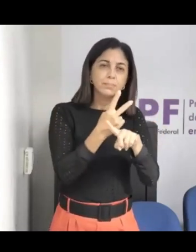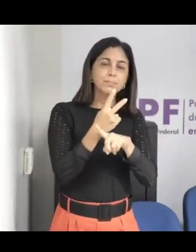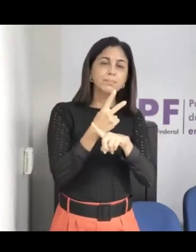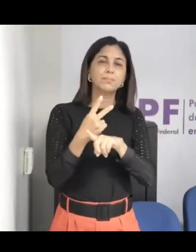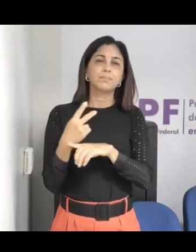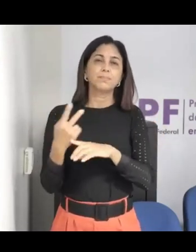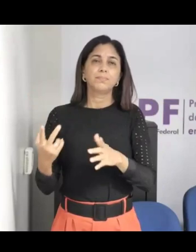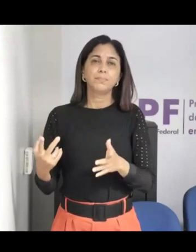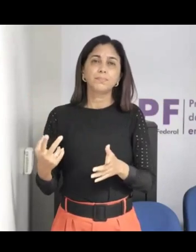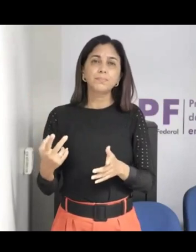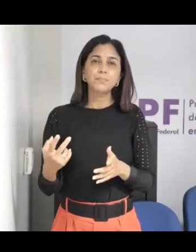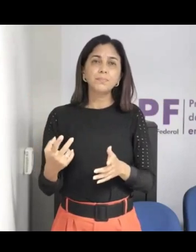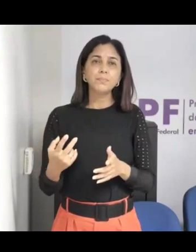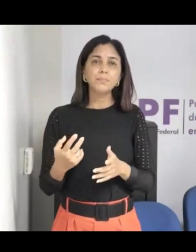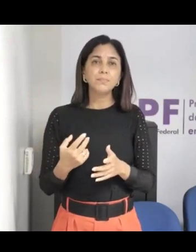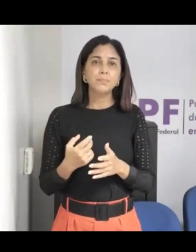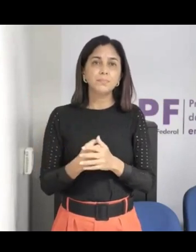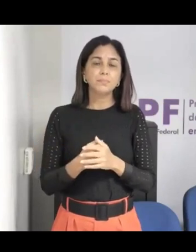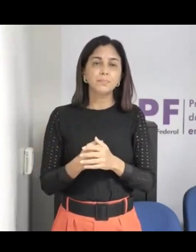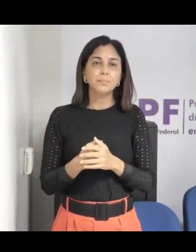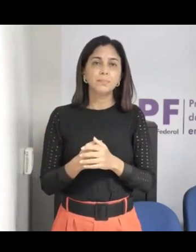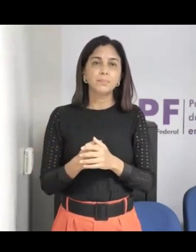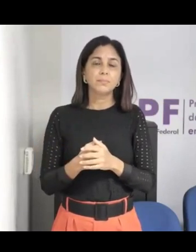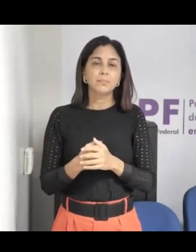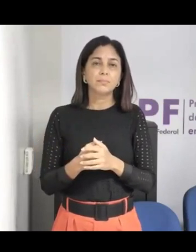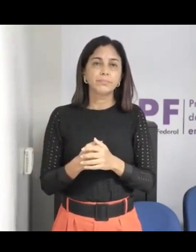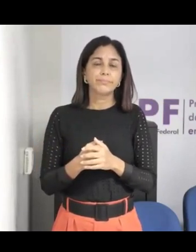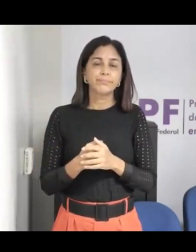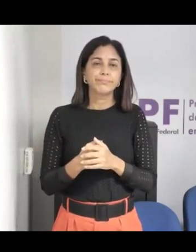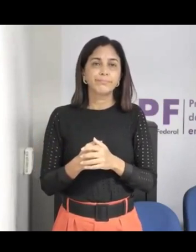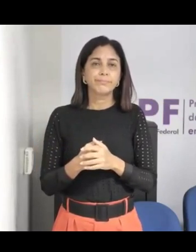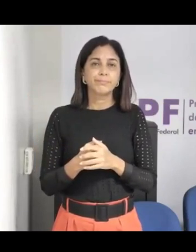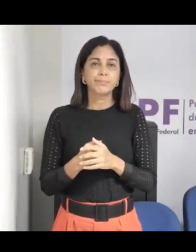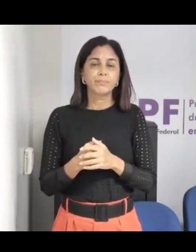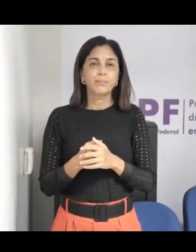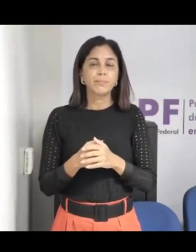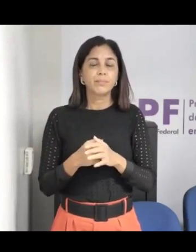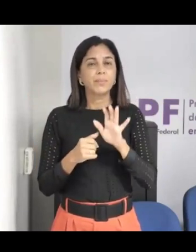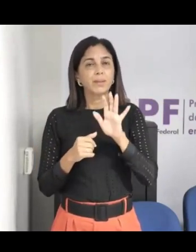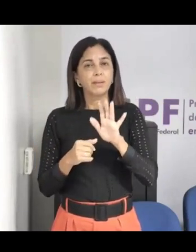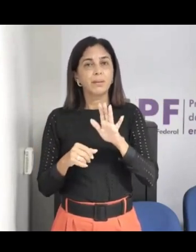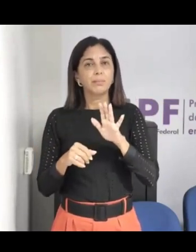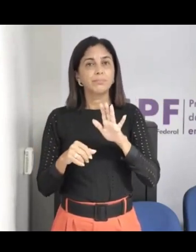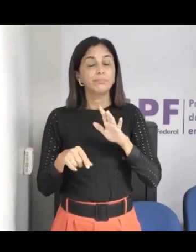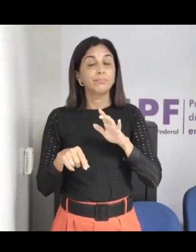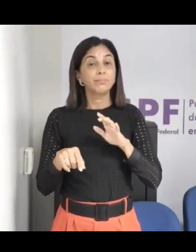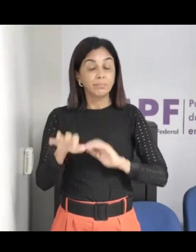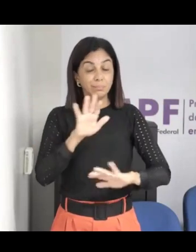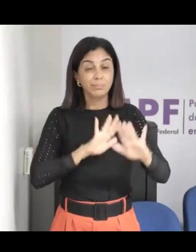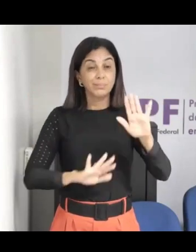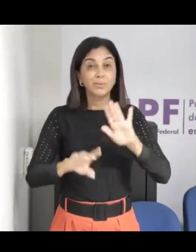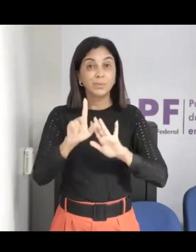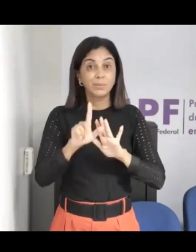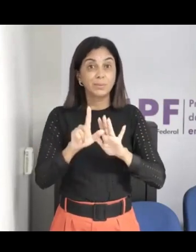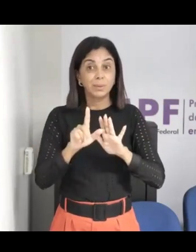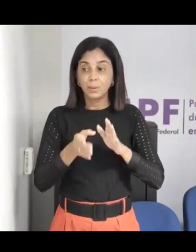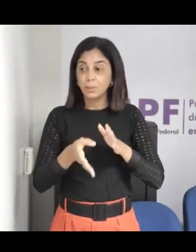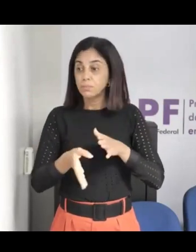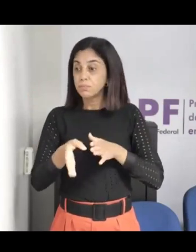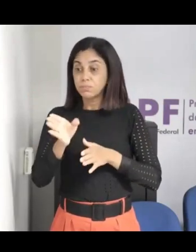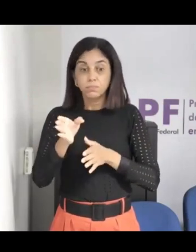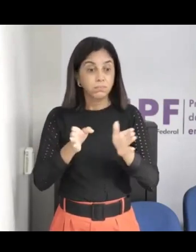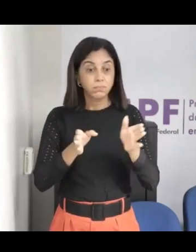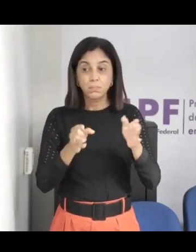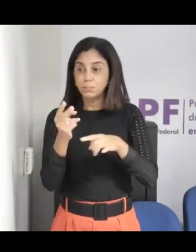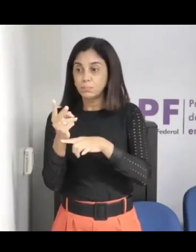então o... é um caminho, são vários caminhos, né, mas a gente imagina que são quadrilhas